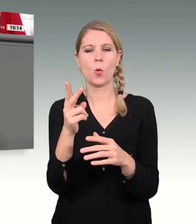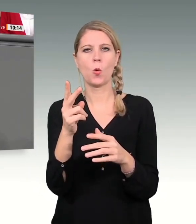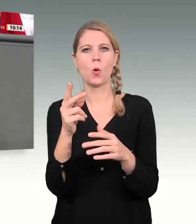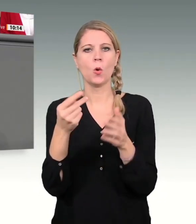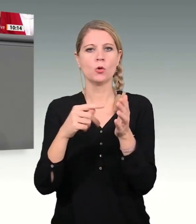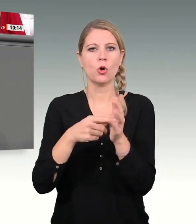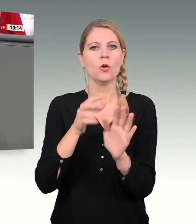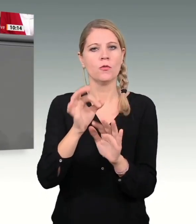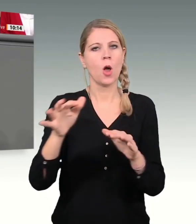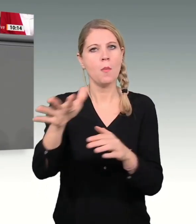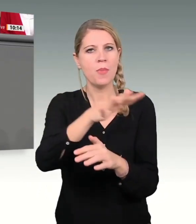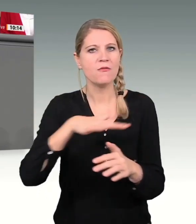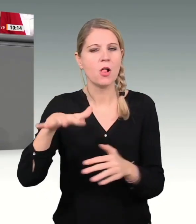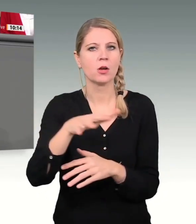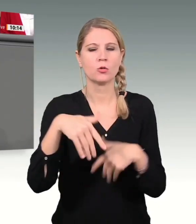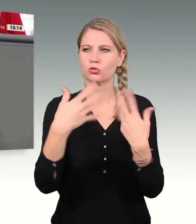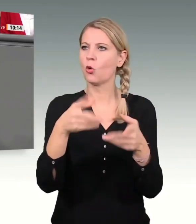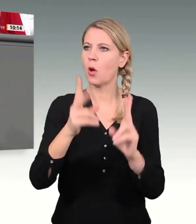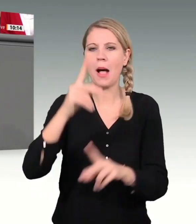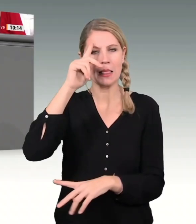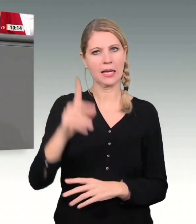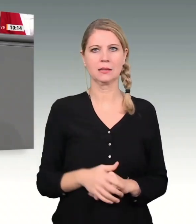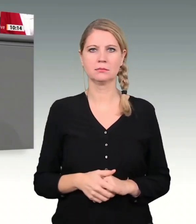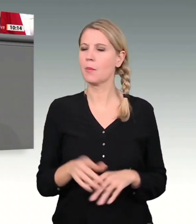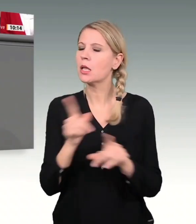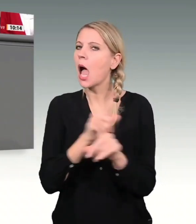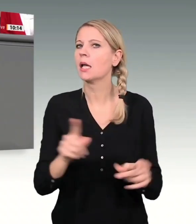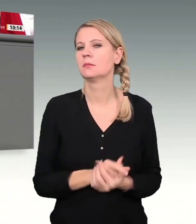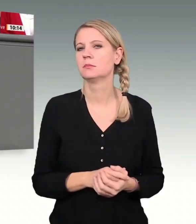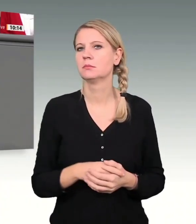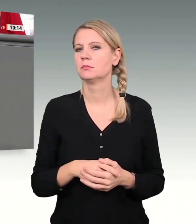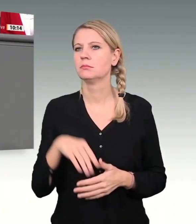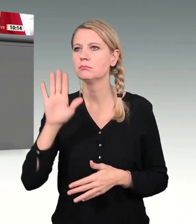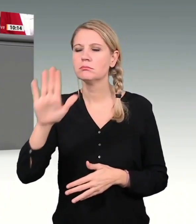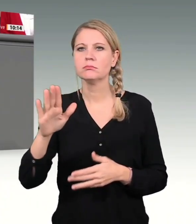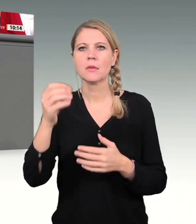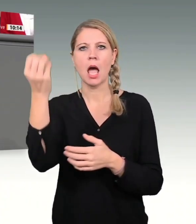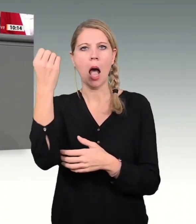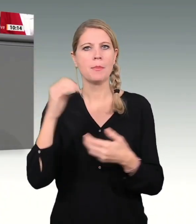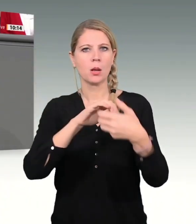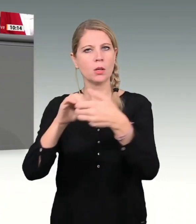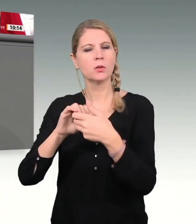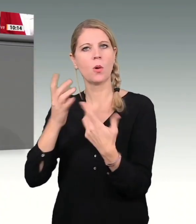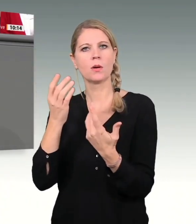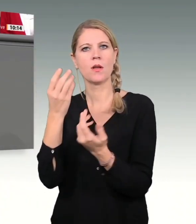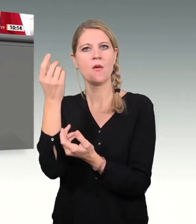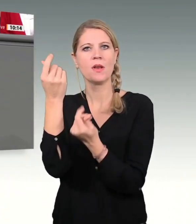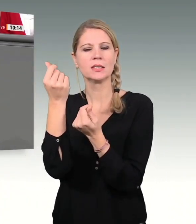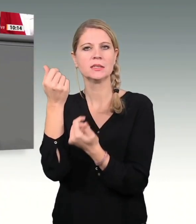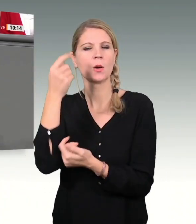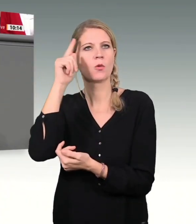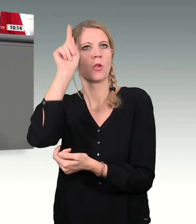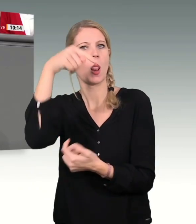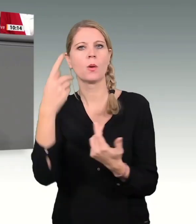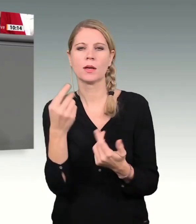Normalsterblicher denken. Aber nein, nicht so in der Finanzierungslogik der Ampelkoalition. Die neue Bundesregierung aus SPD,